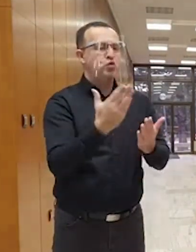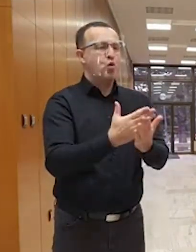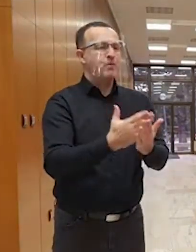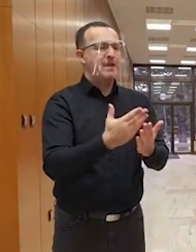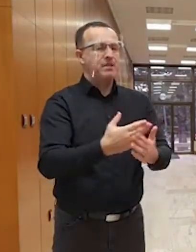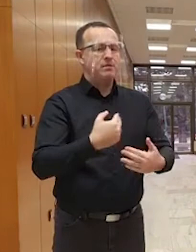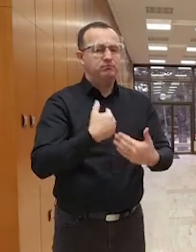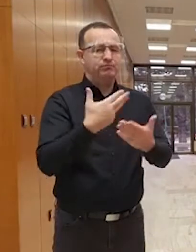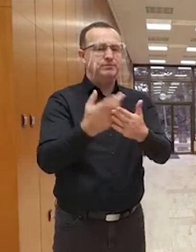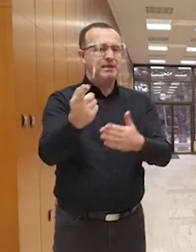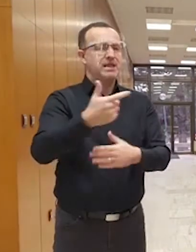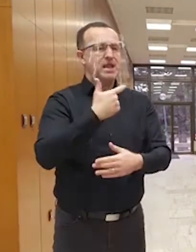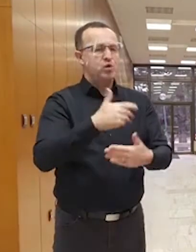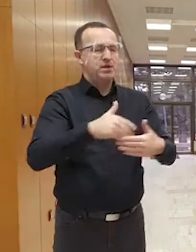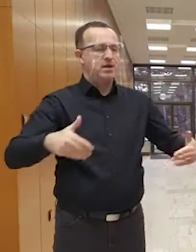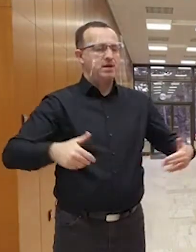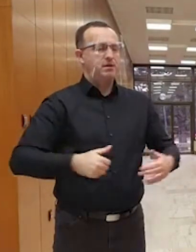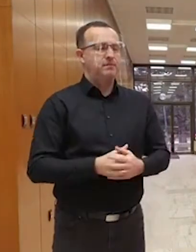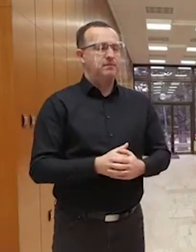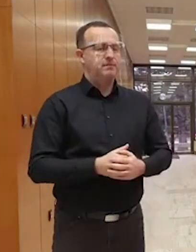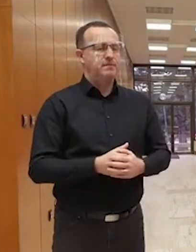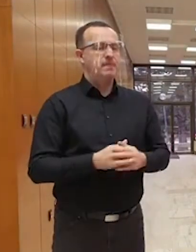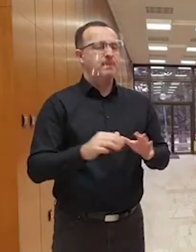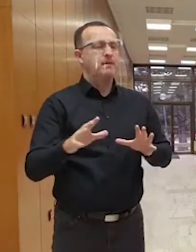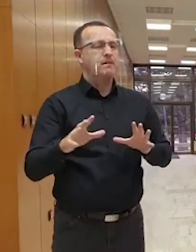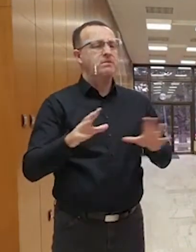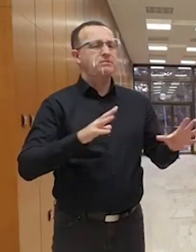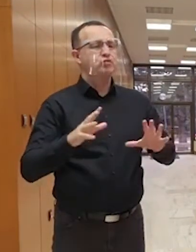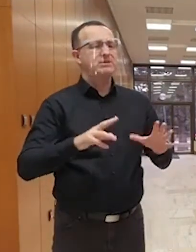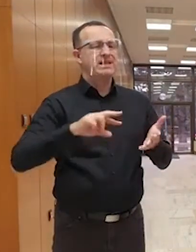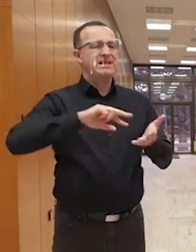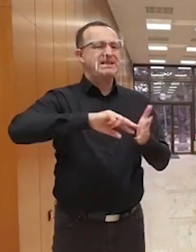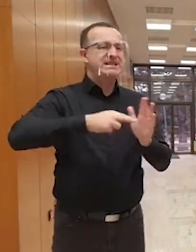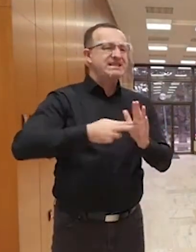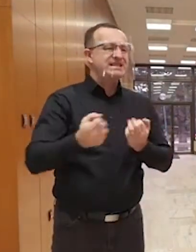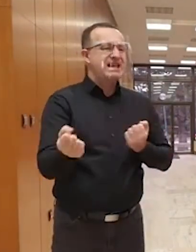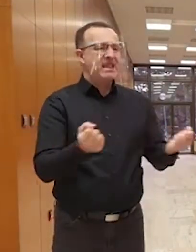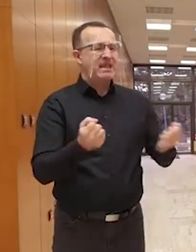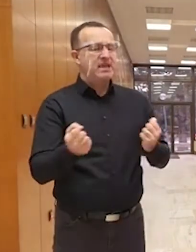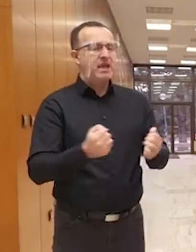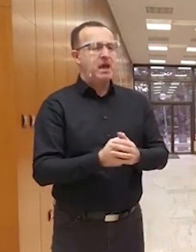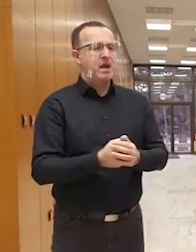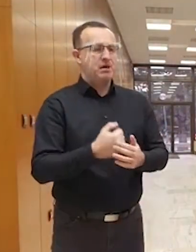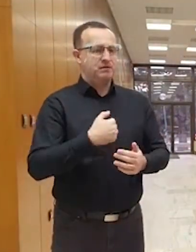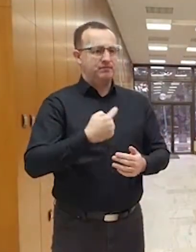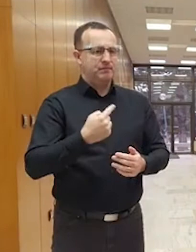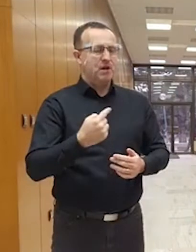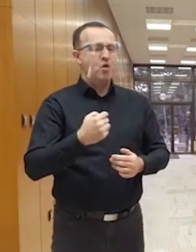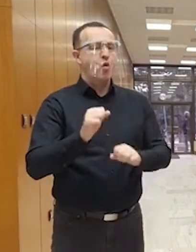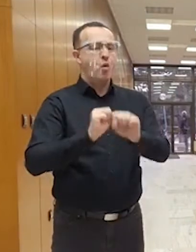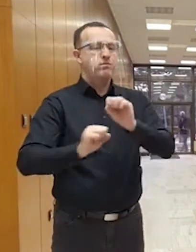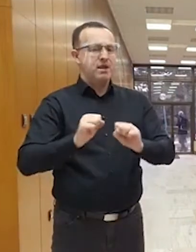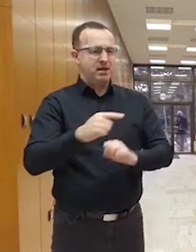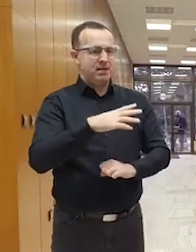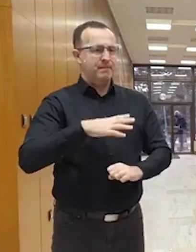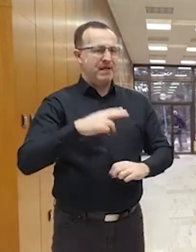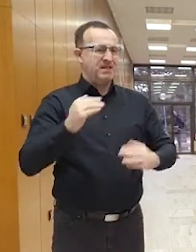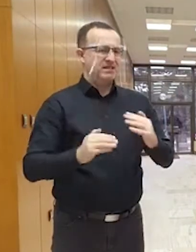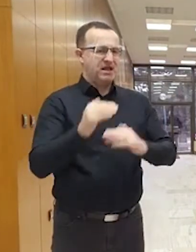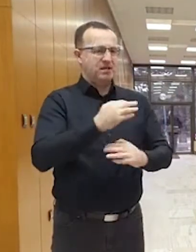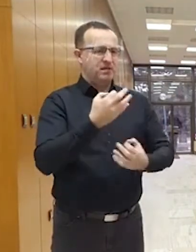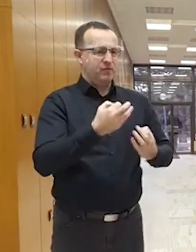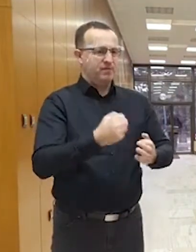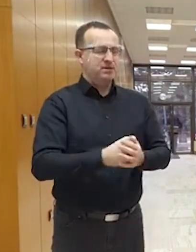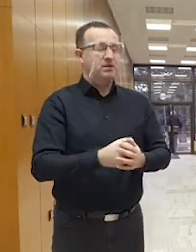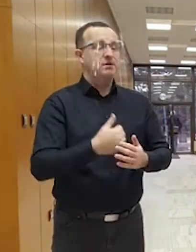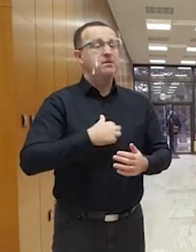Národnej rady. V bezpečnostnej stratégii potom k obranej vás bude informovať môj kolega Jaroslav Nať. Chcem